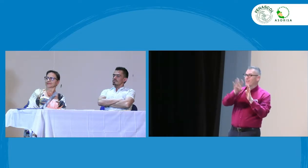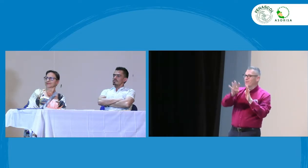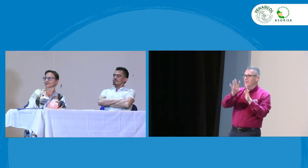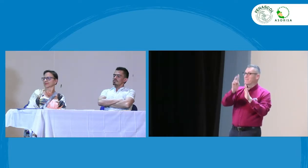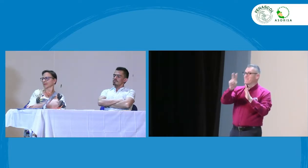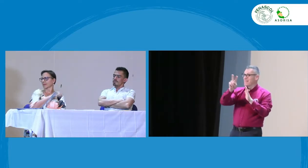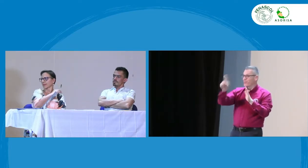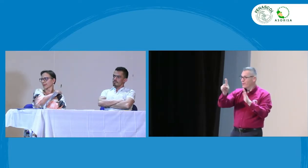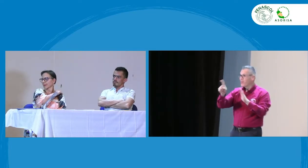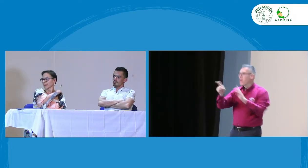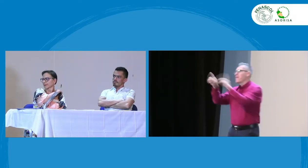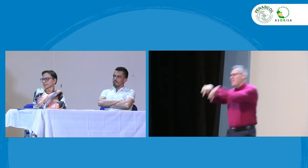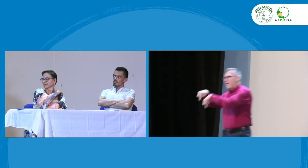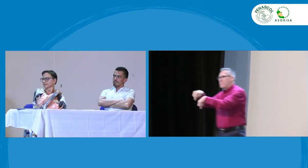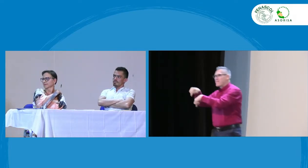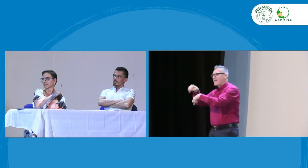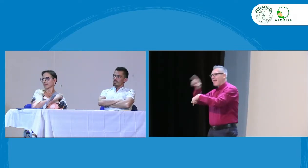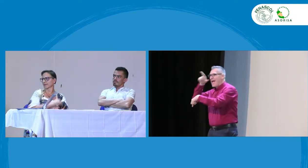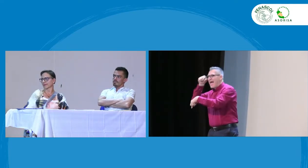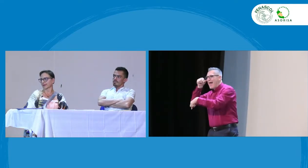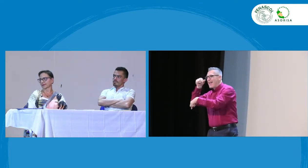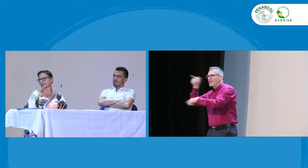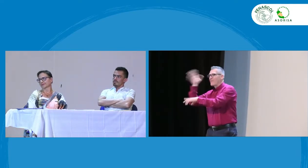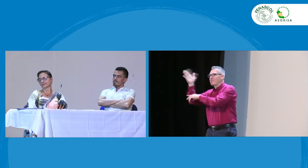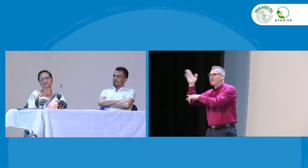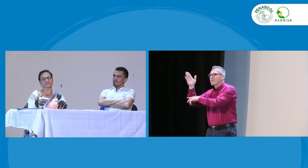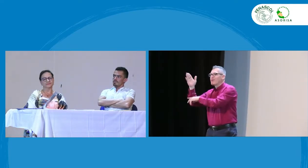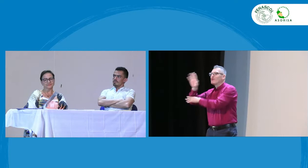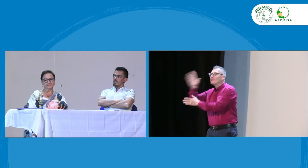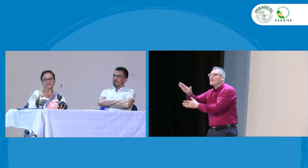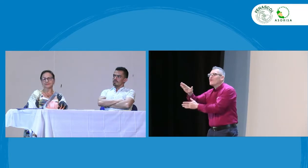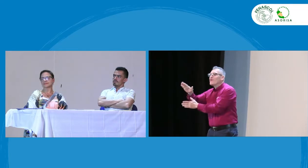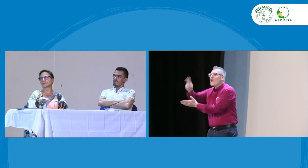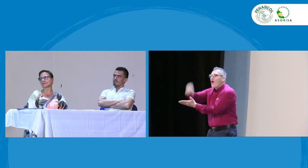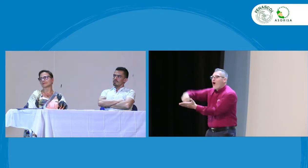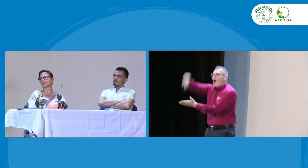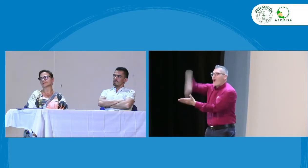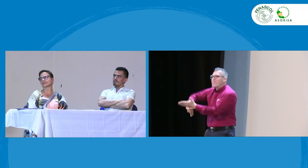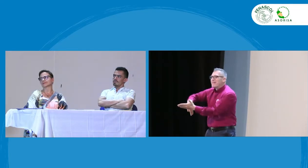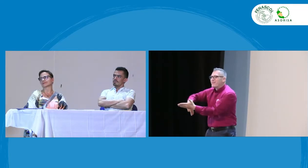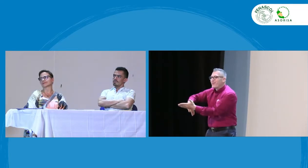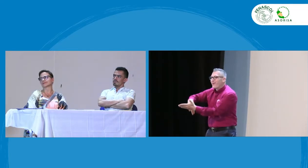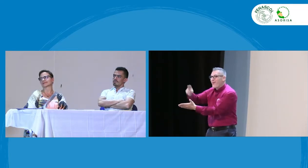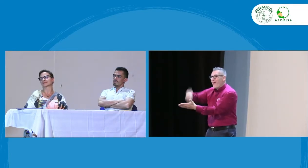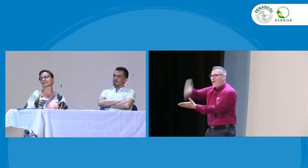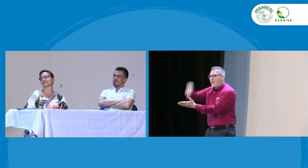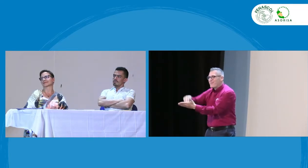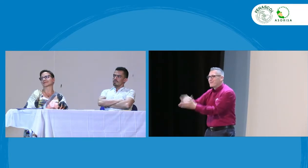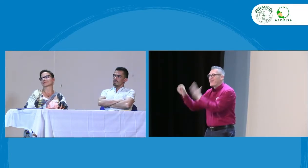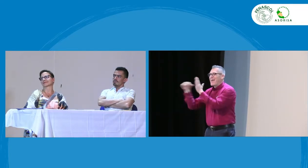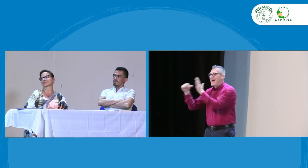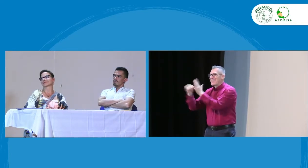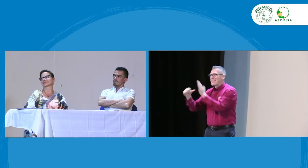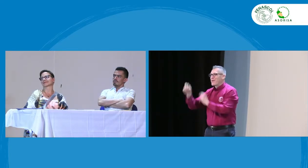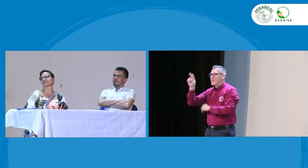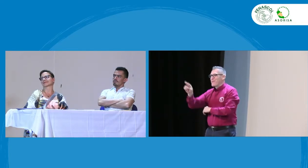que es muy importante, ¿no? La aplicación del decreto 1421, en Gallaudet nos estuvieron hablando acerca de